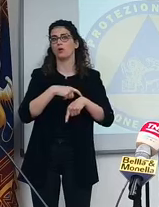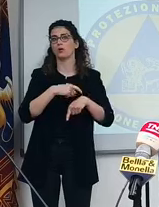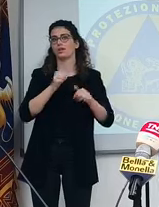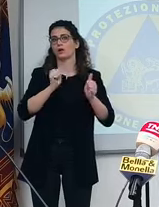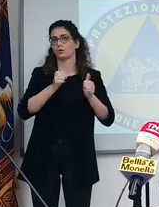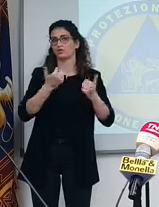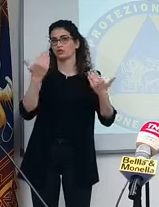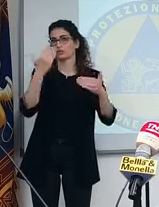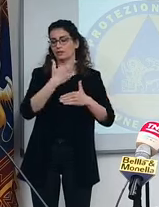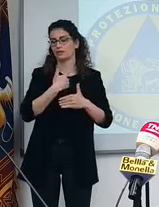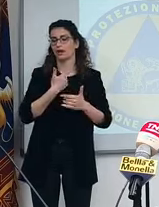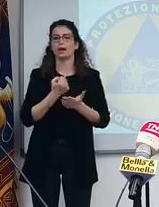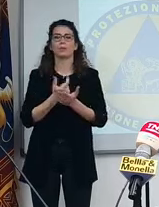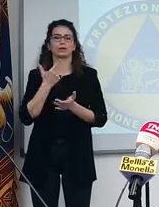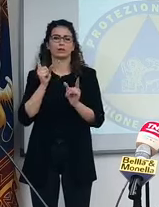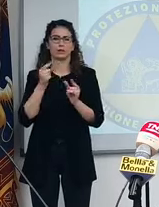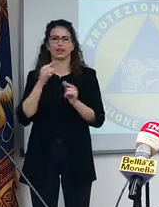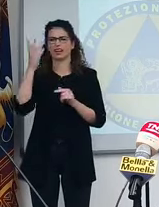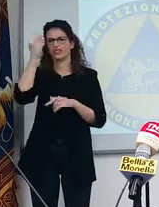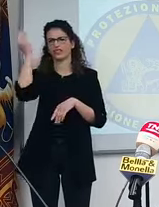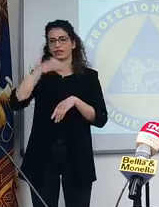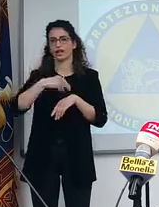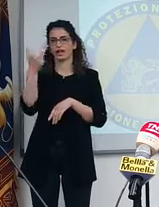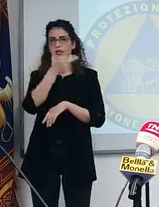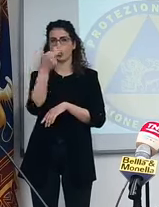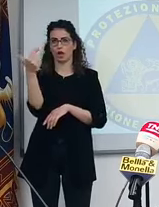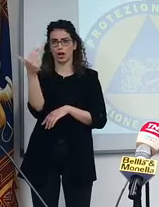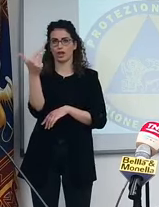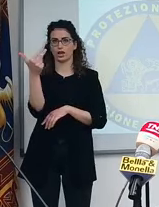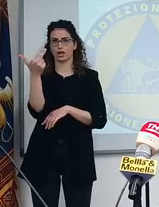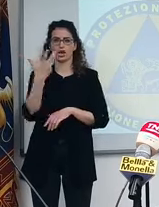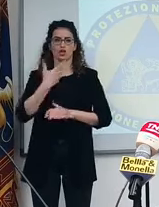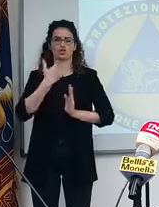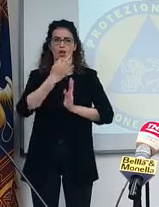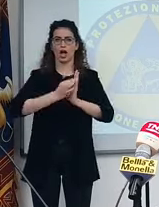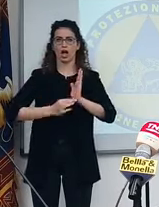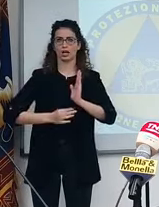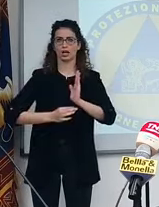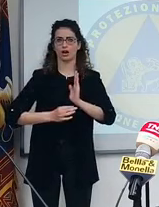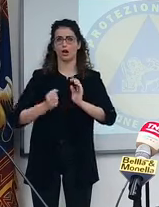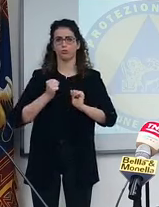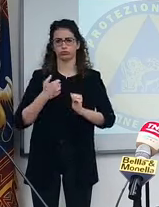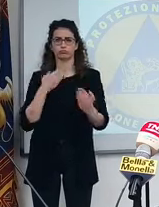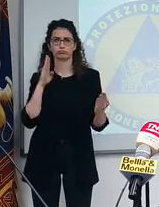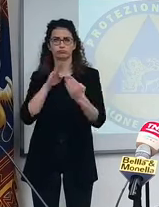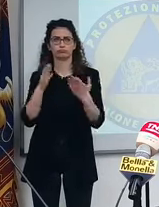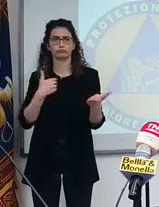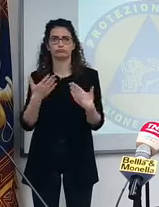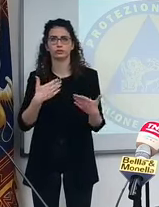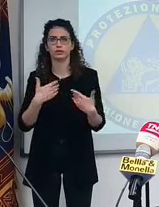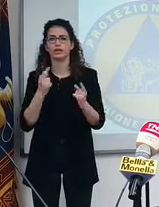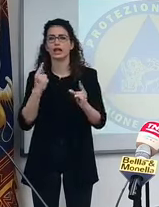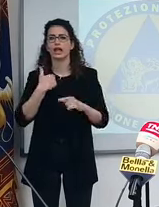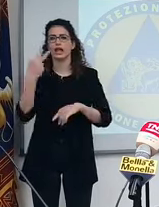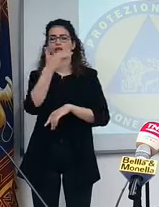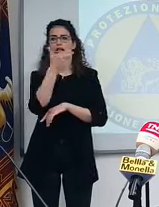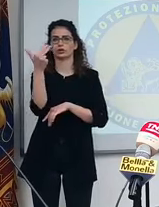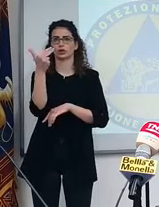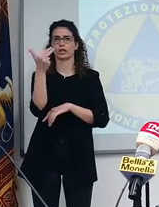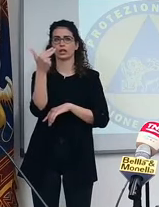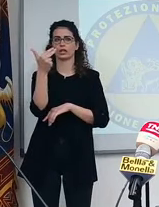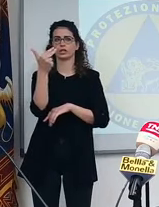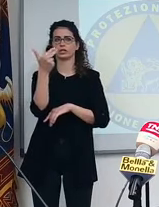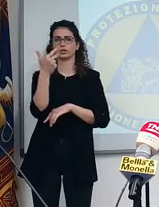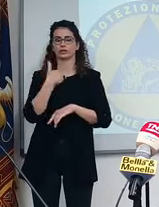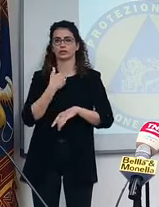importante? Il ristorante, per dire. Ma ci sono delle regole che potremmo anche affrontare subito. Se uno è al ristorante, invece che si alzi col